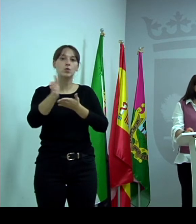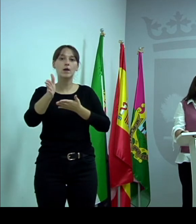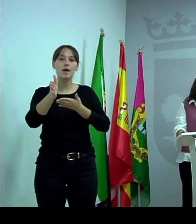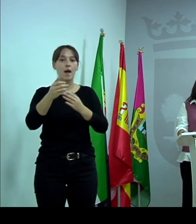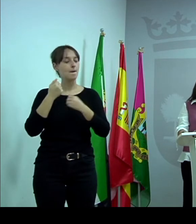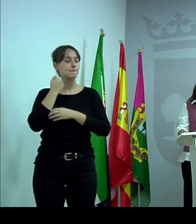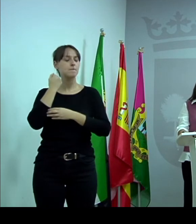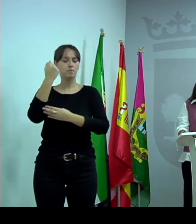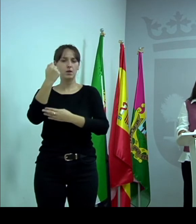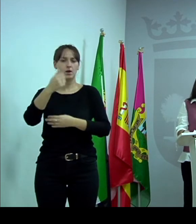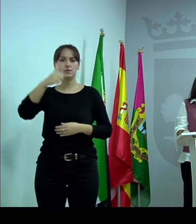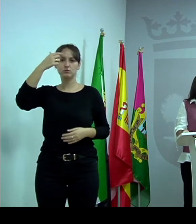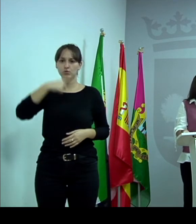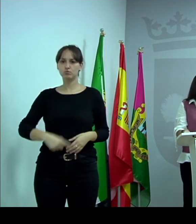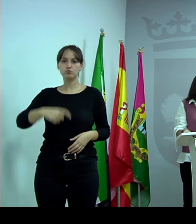a ser eje de bienestar